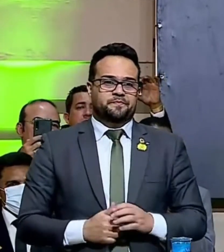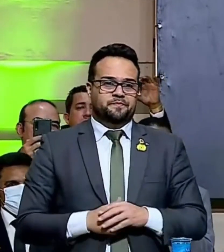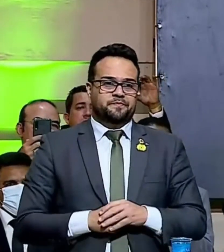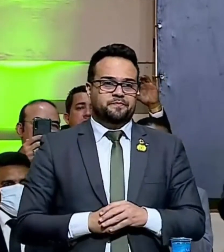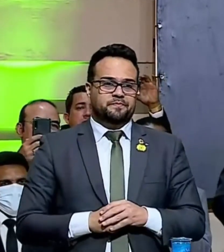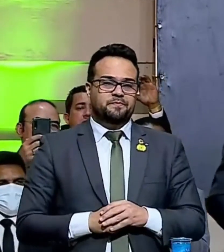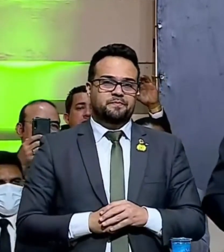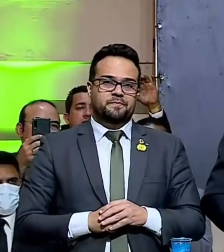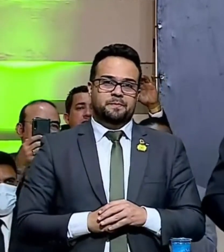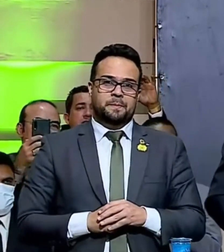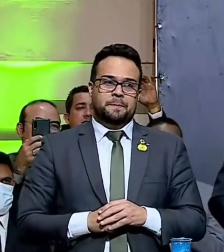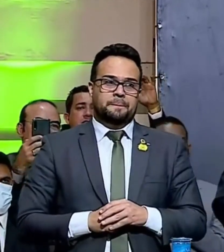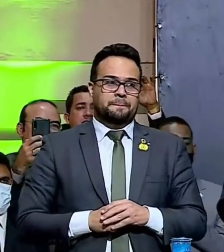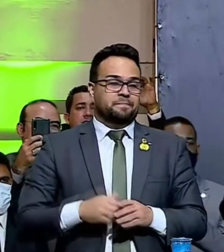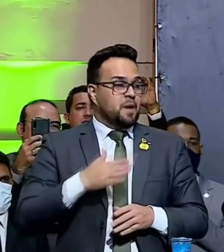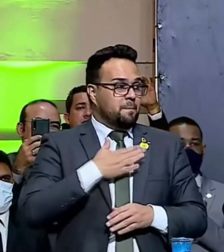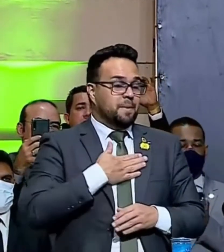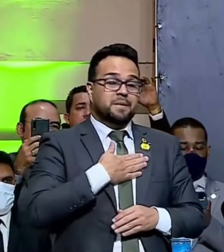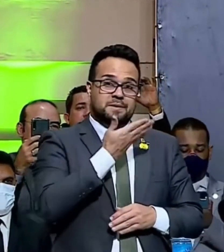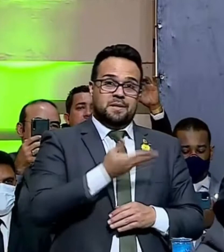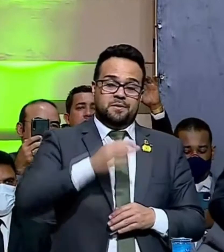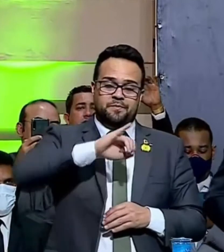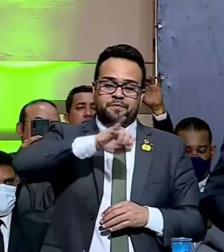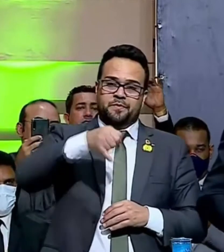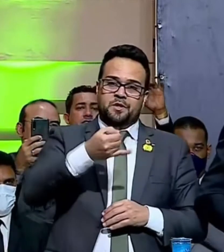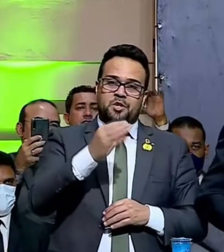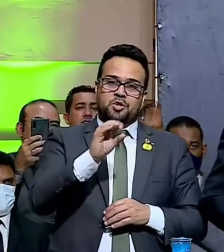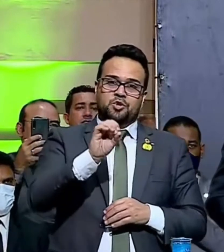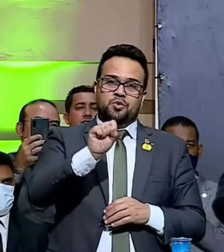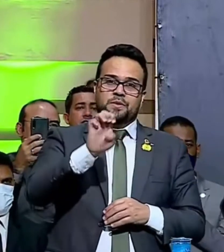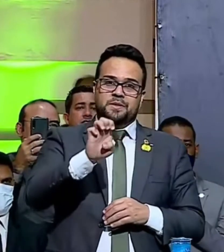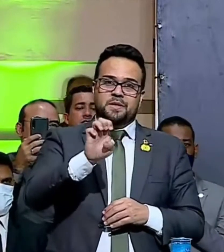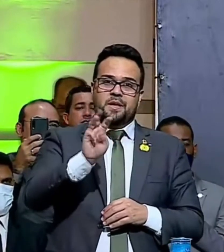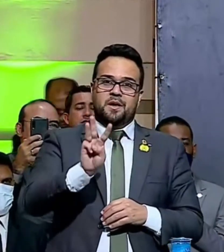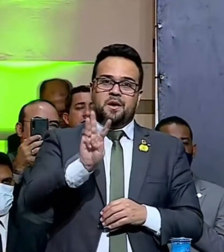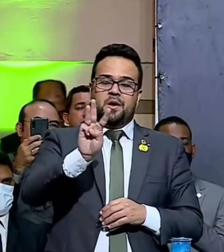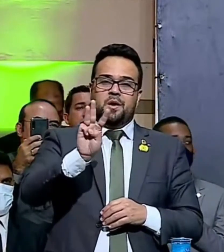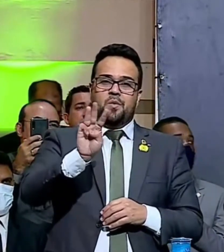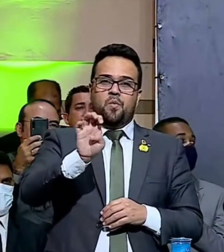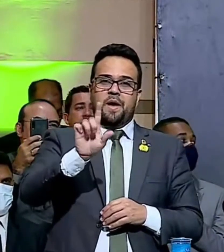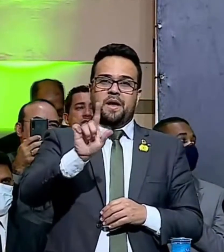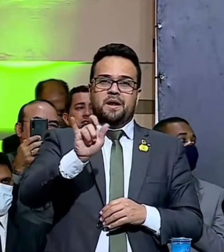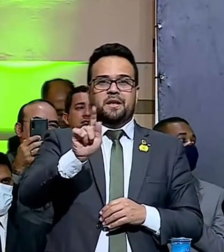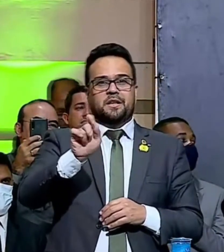Pesado José Wellington Gilberto Marques